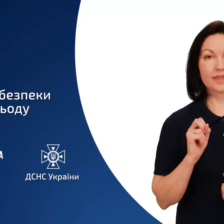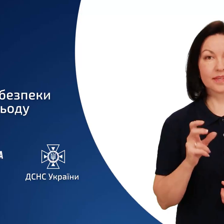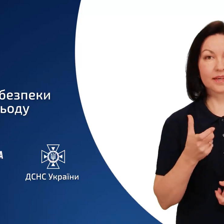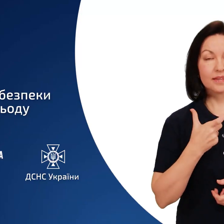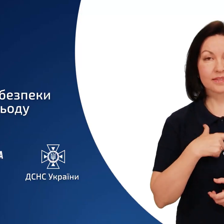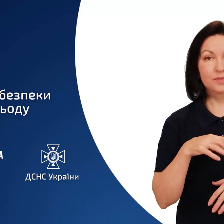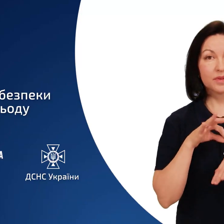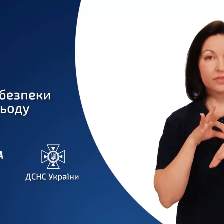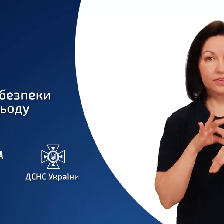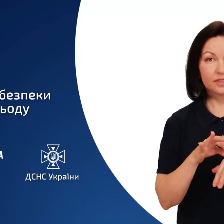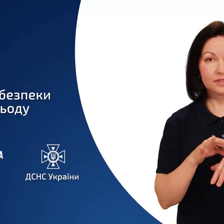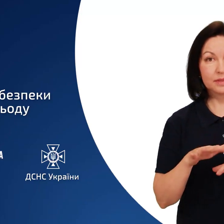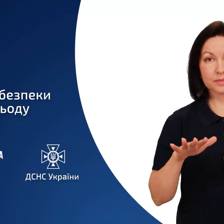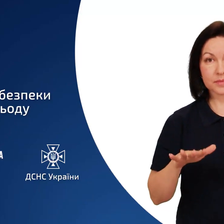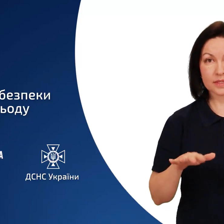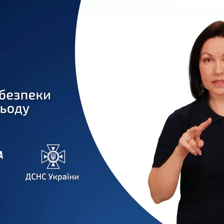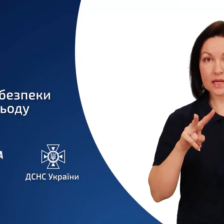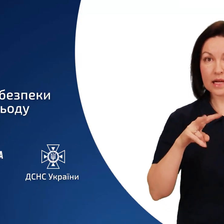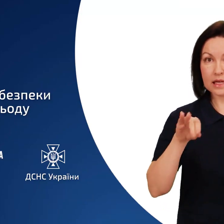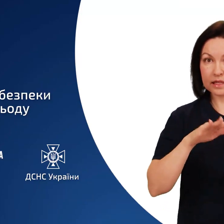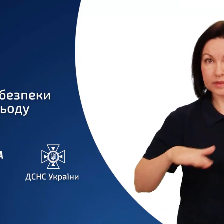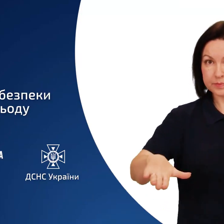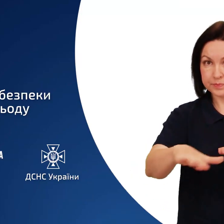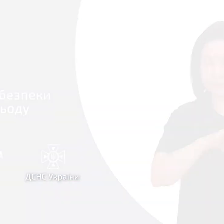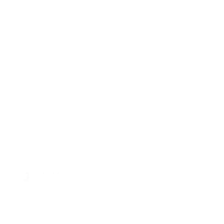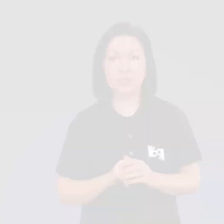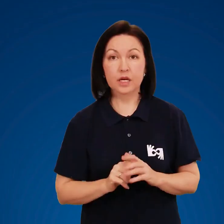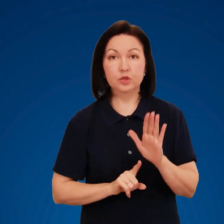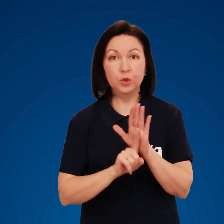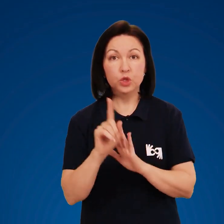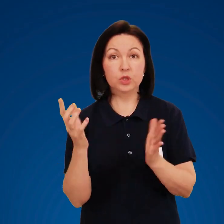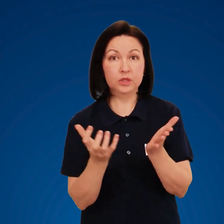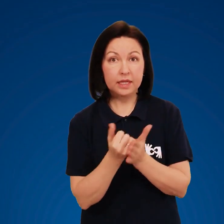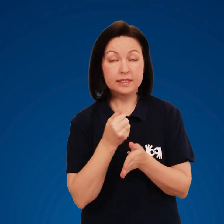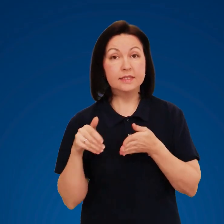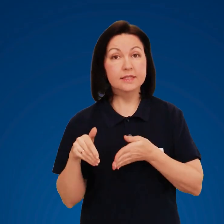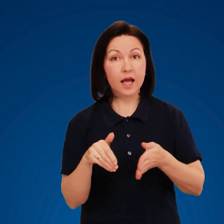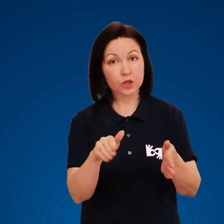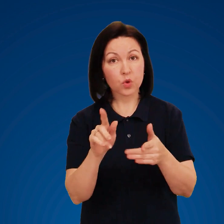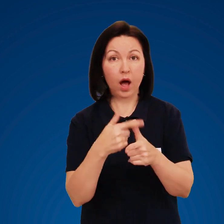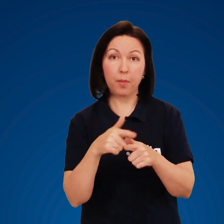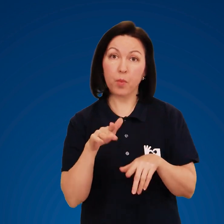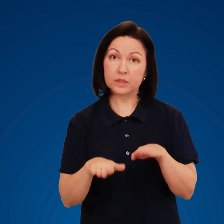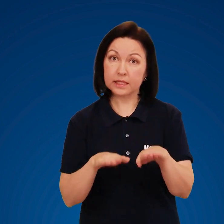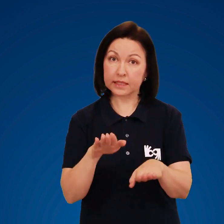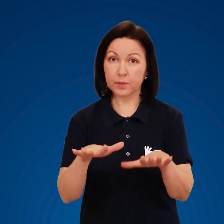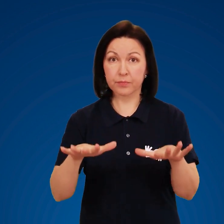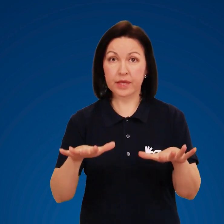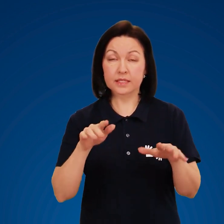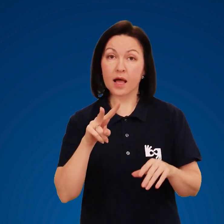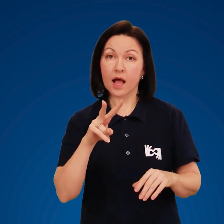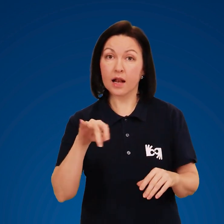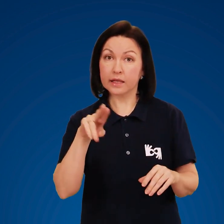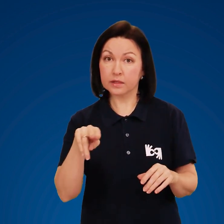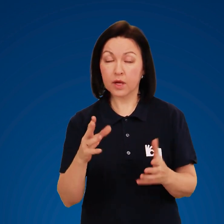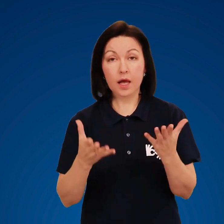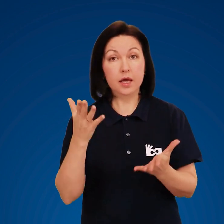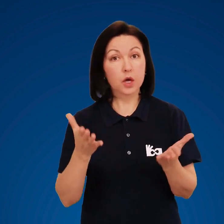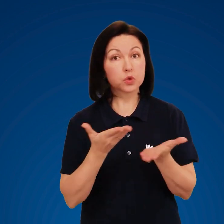Тонкий лід – заходи безпеки на льоду. Знайдіть для початку стежку або сліди на льоду.